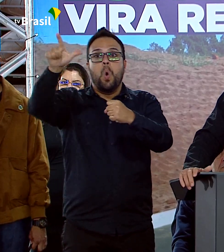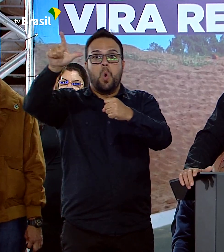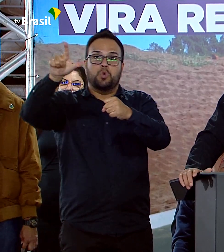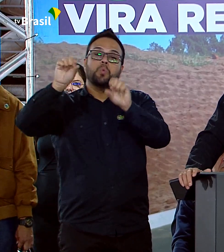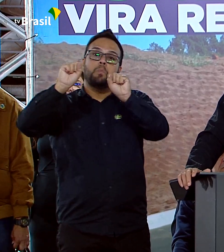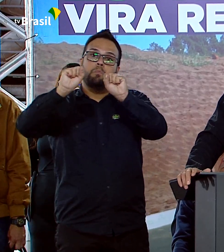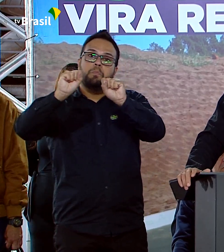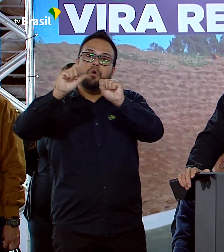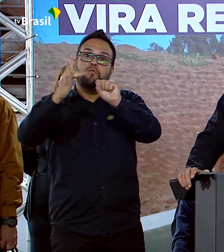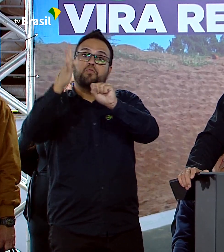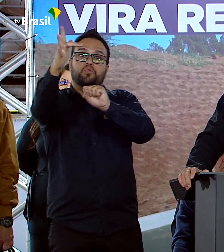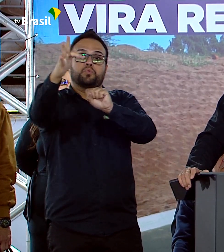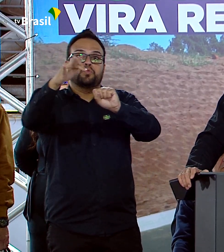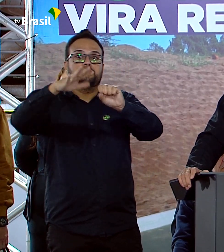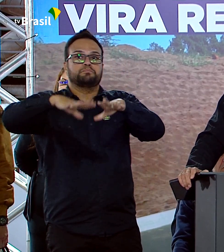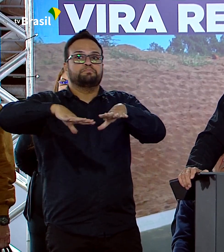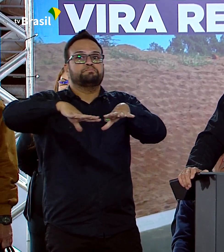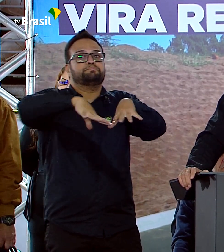um dia.